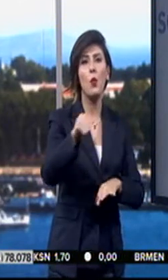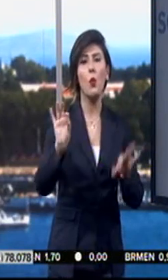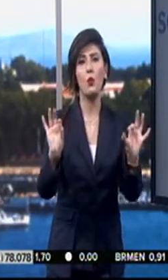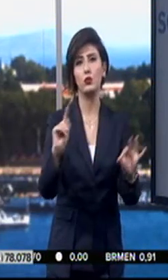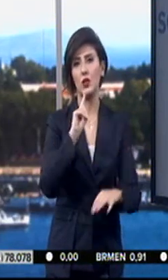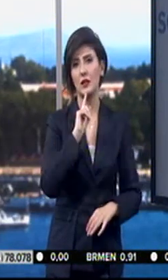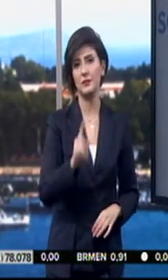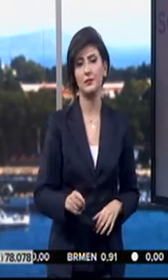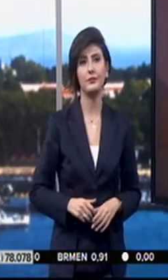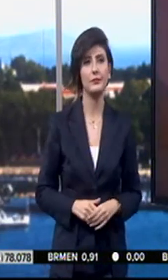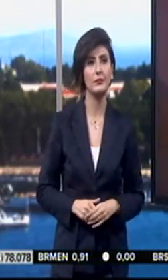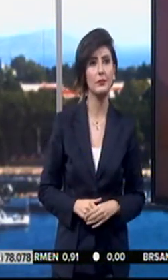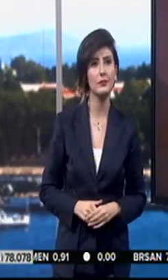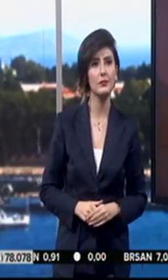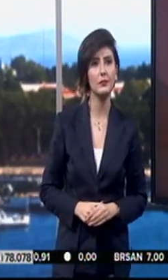kurulacak.